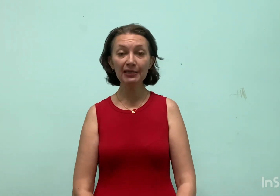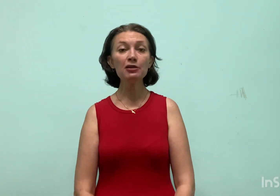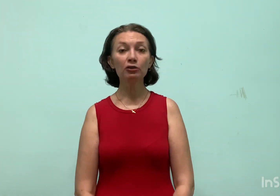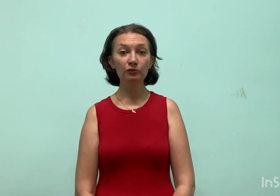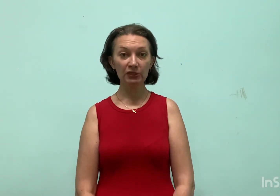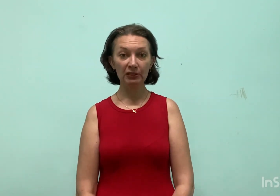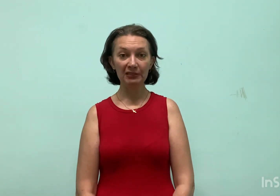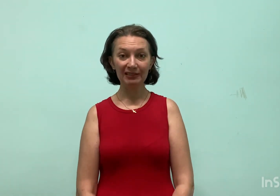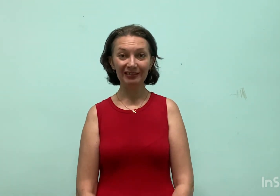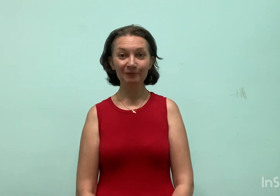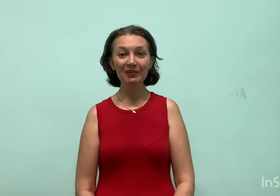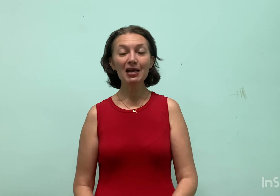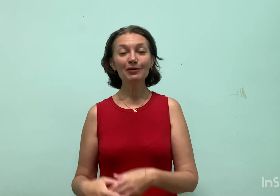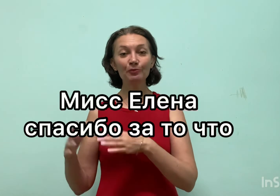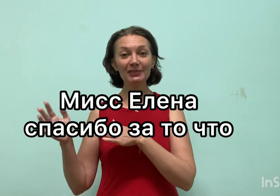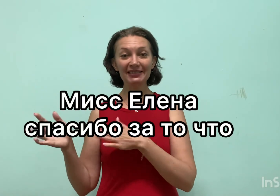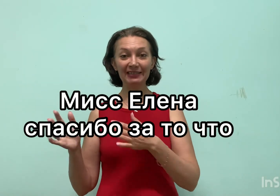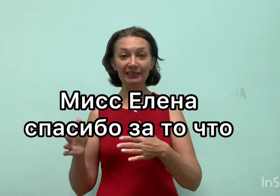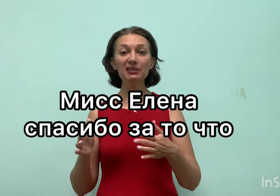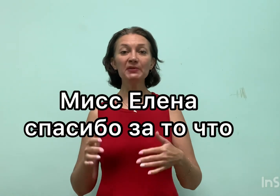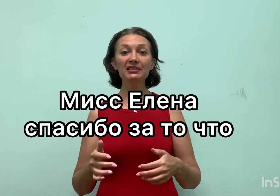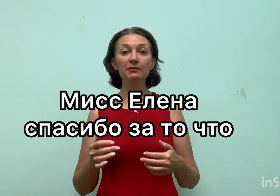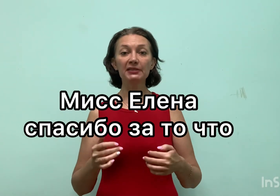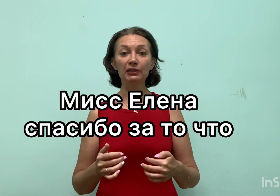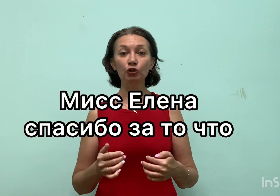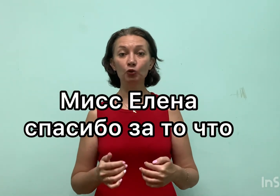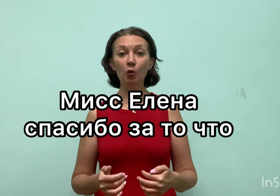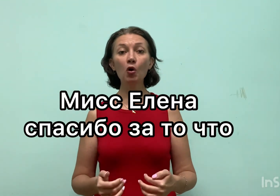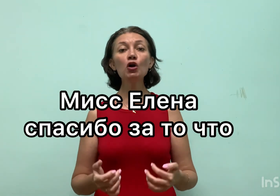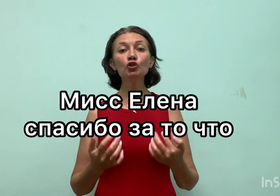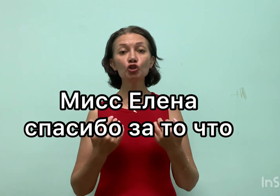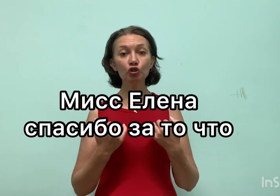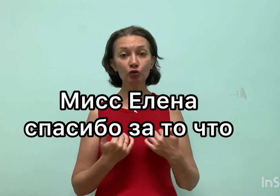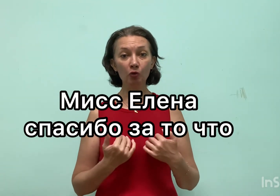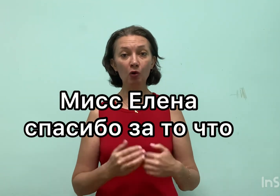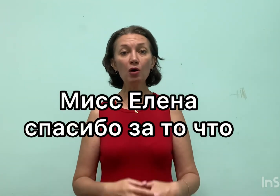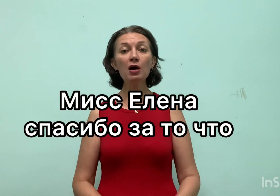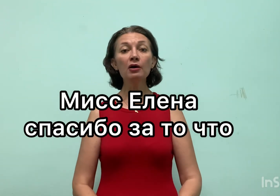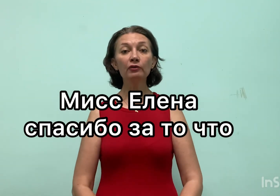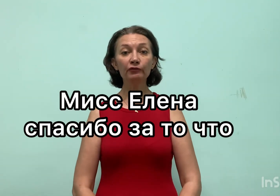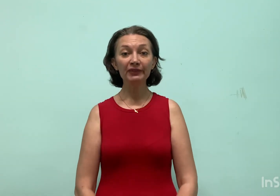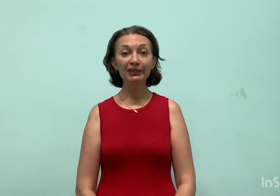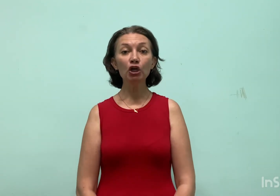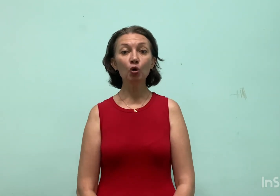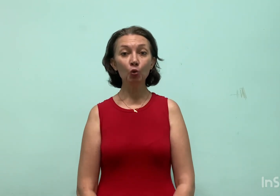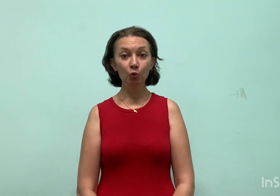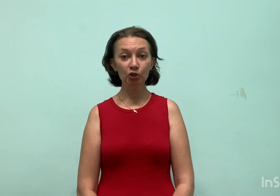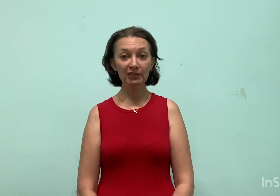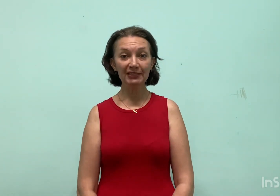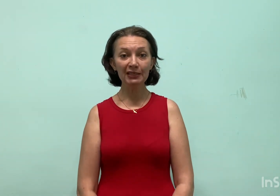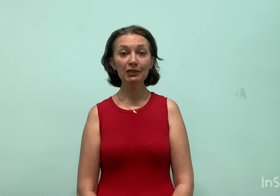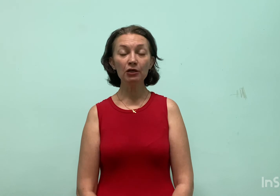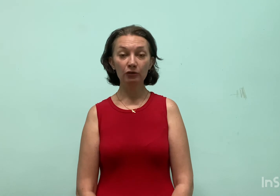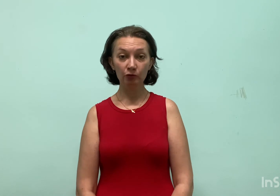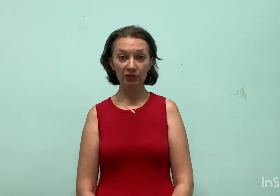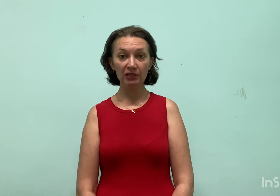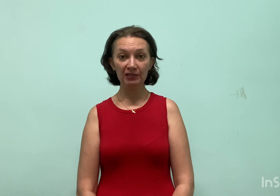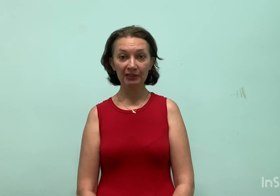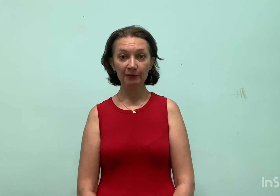русский язык. Мисс Елена, спасибо за то, что вы учите русский язык.